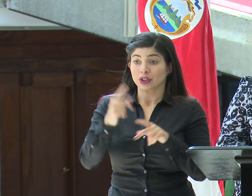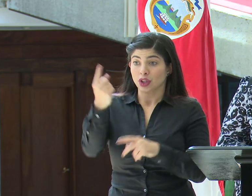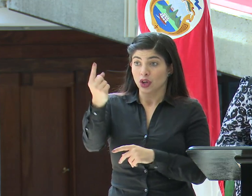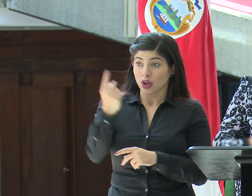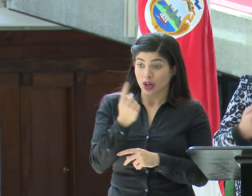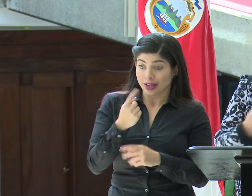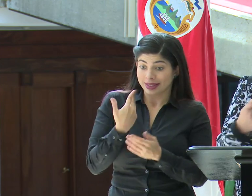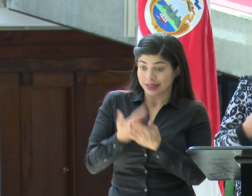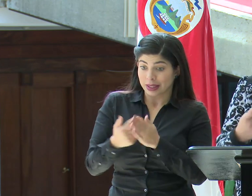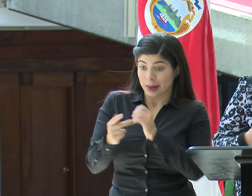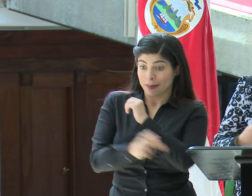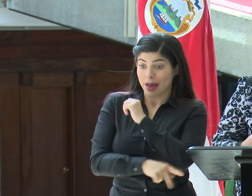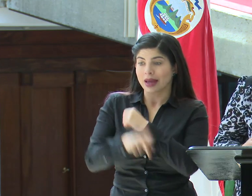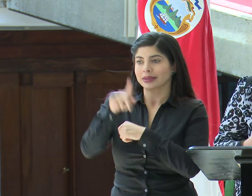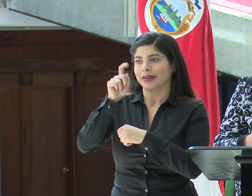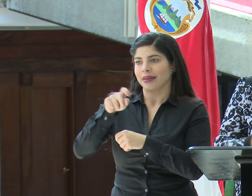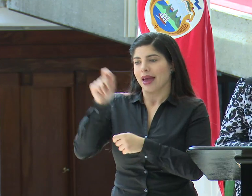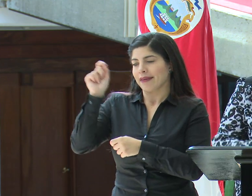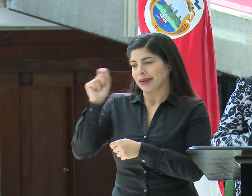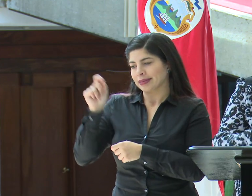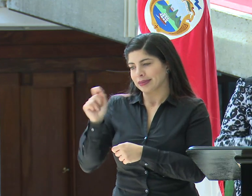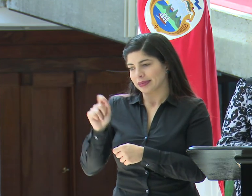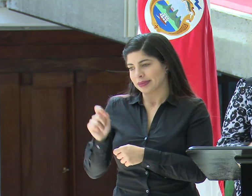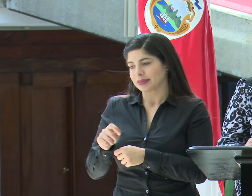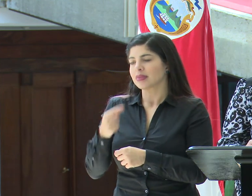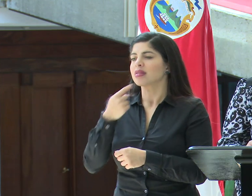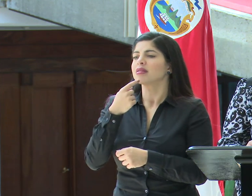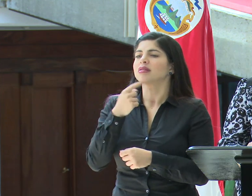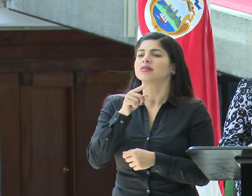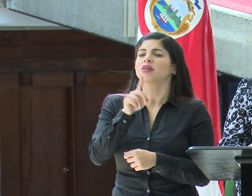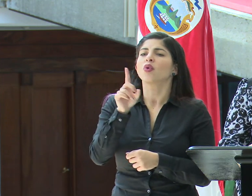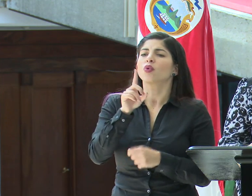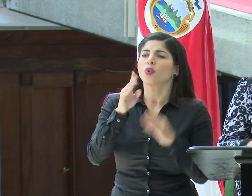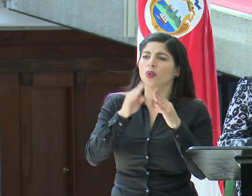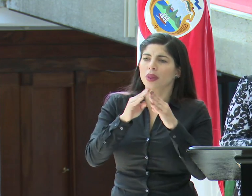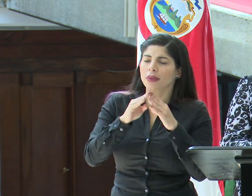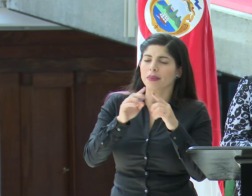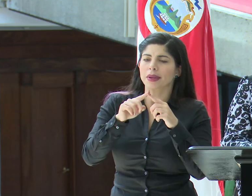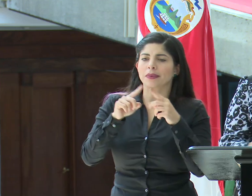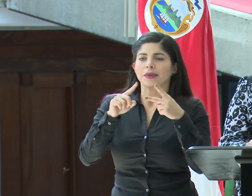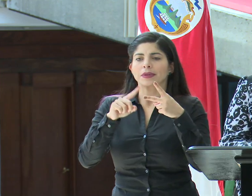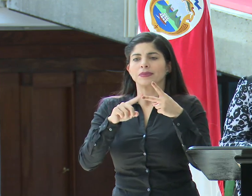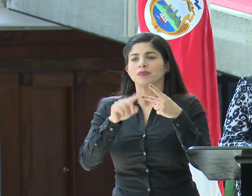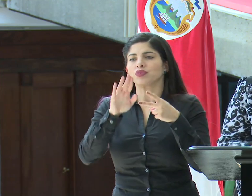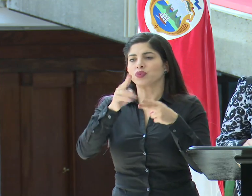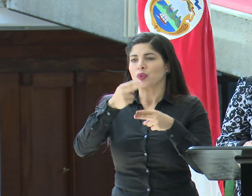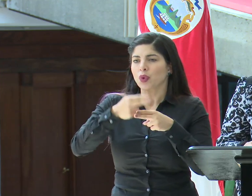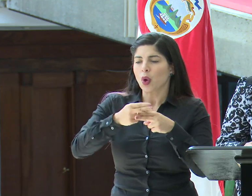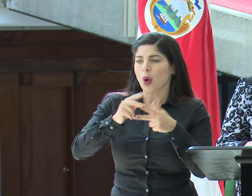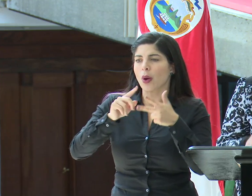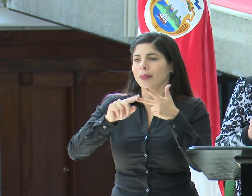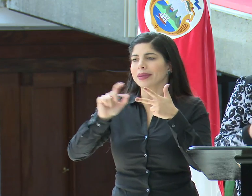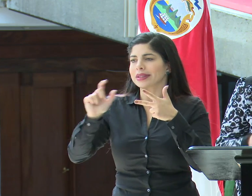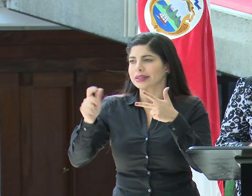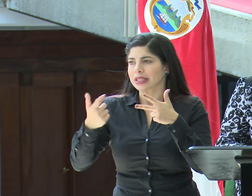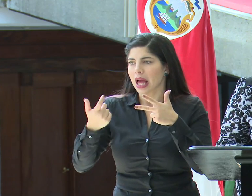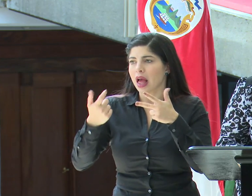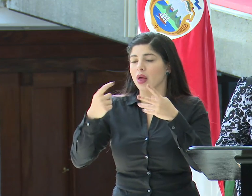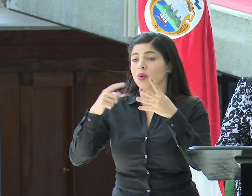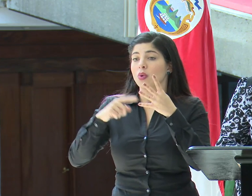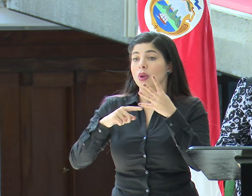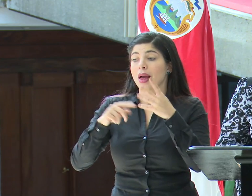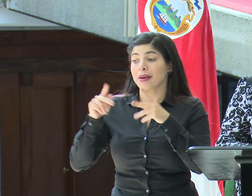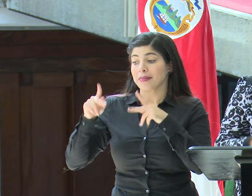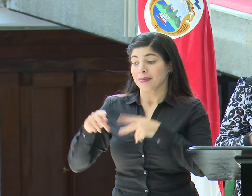al territorio nacional debe rellenar indicando su lugar de domicilio, su nombre, su número de cédula y el